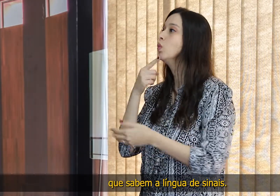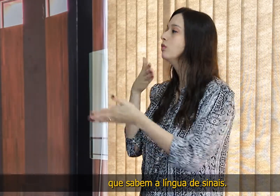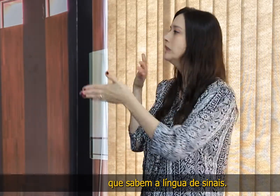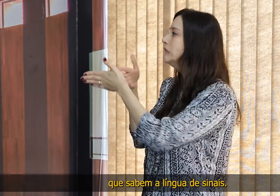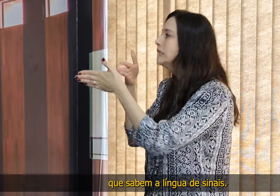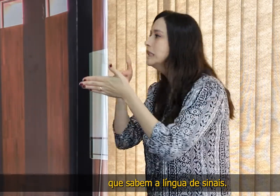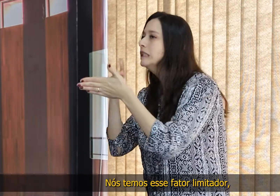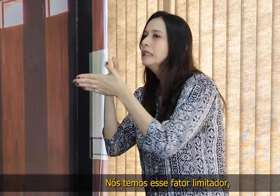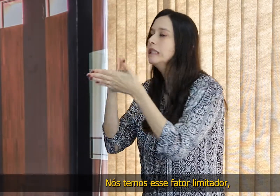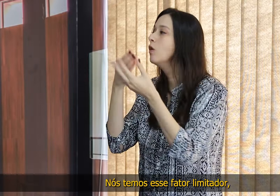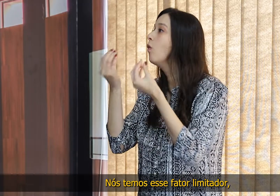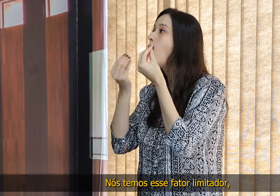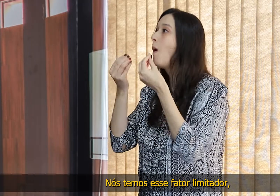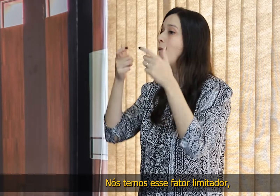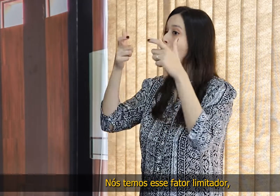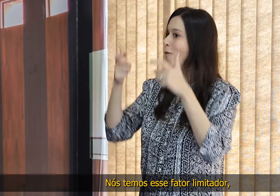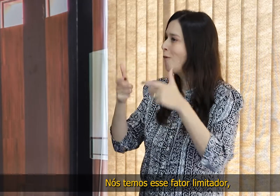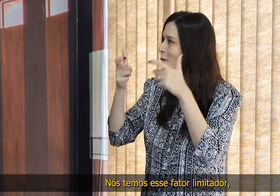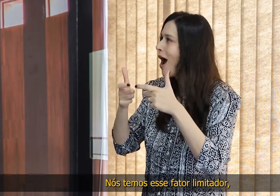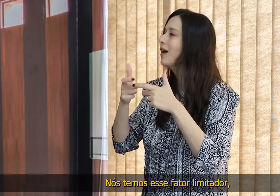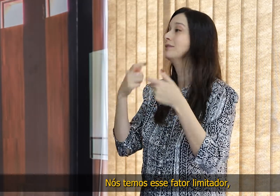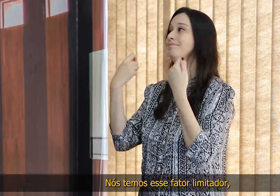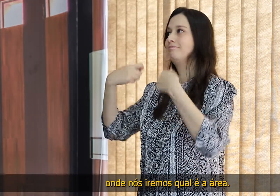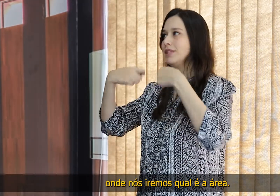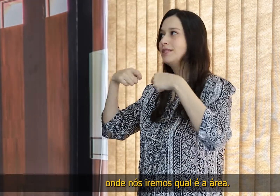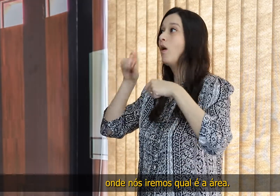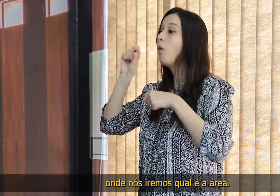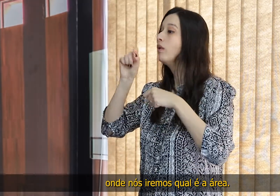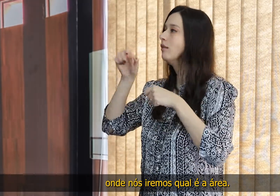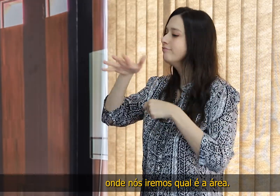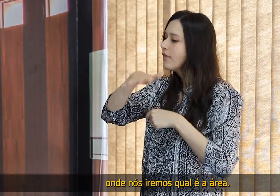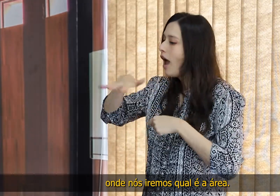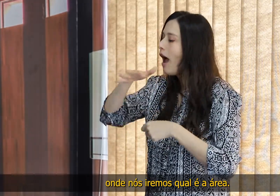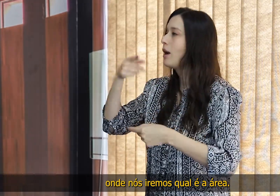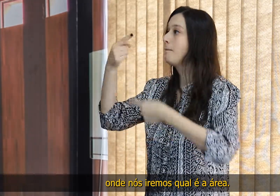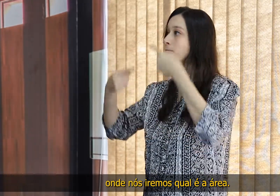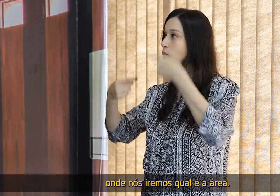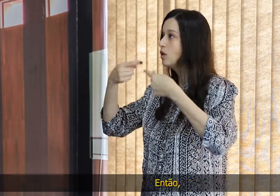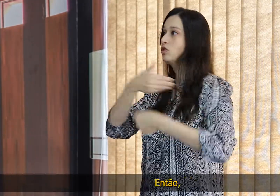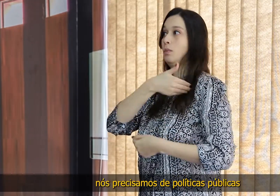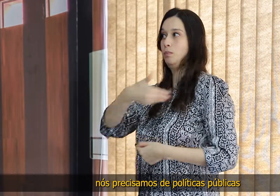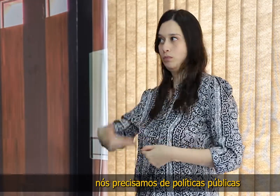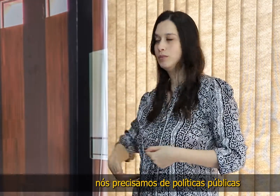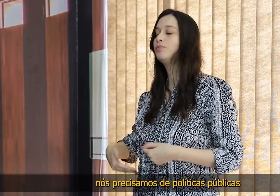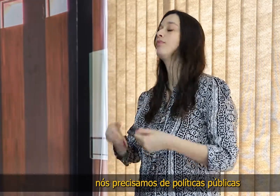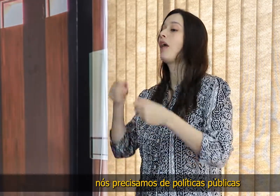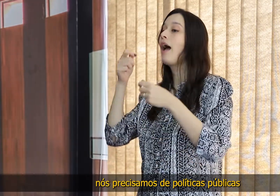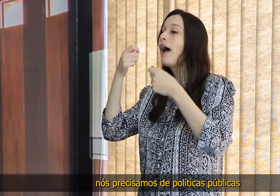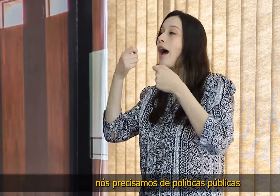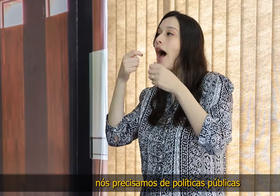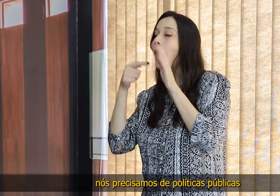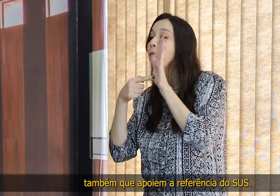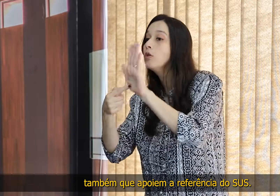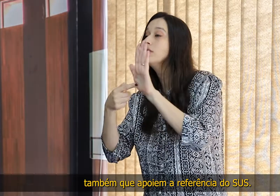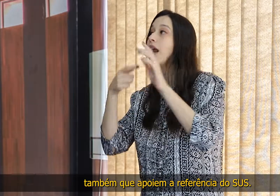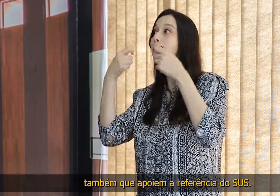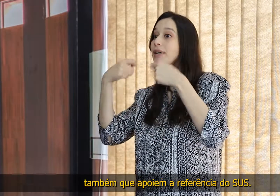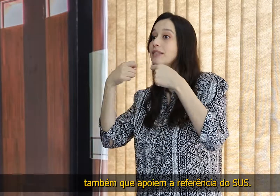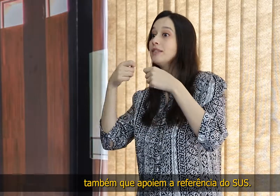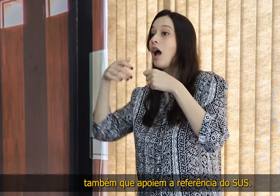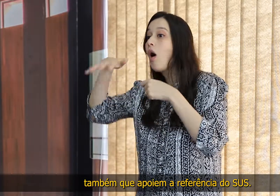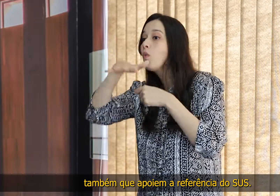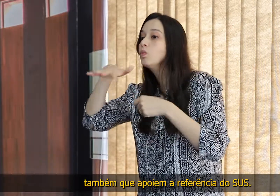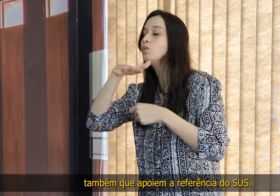sabem a língua de sinais. Nós temos esse fator limitador. Onde nós iremos? Qual é a área? Então, precisamos de políticas públicas também,